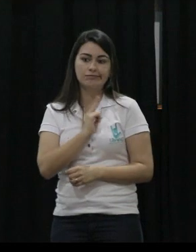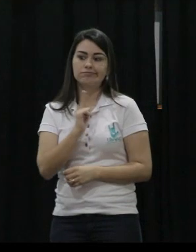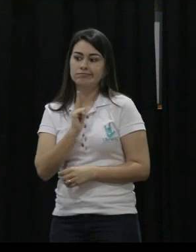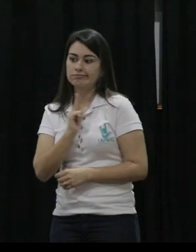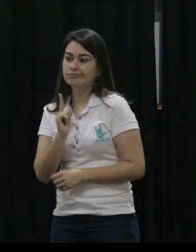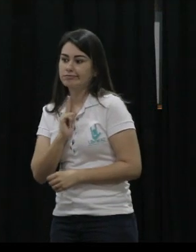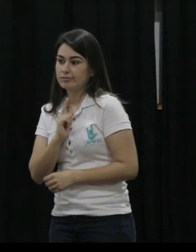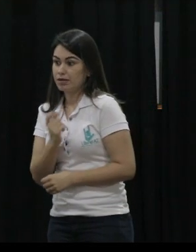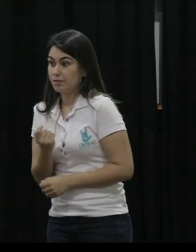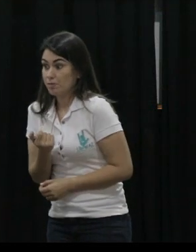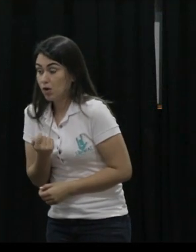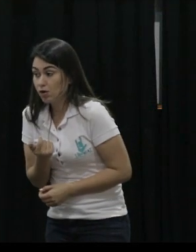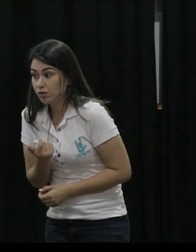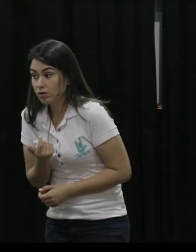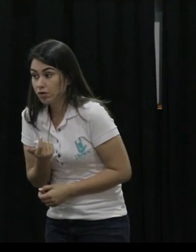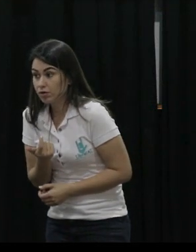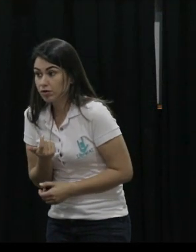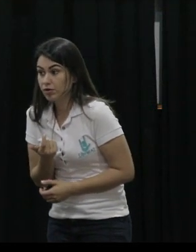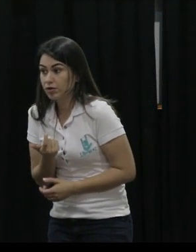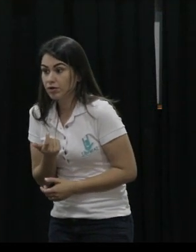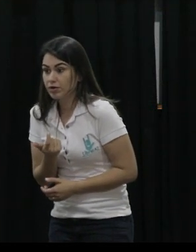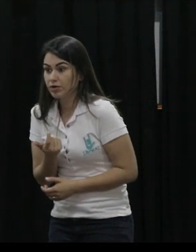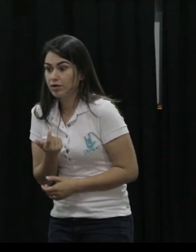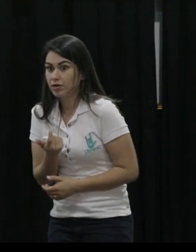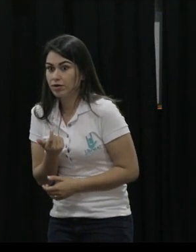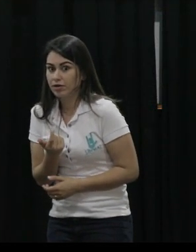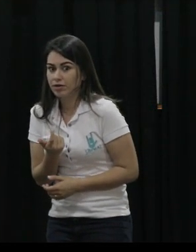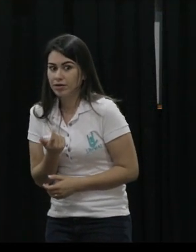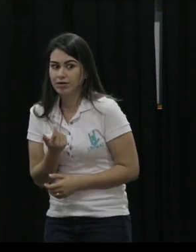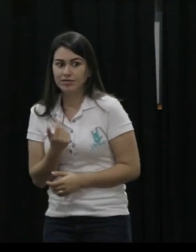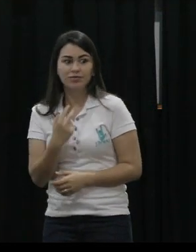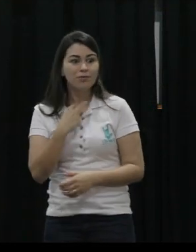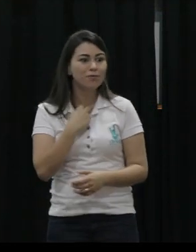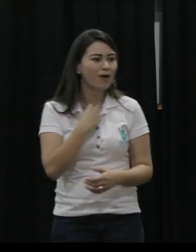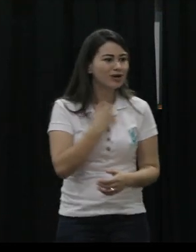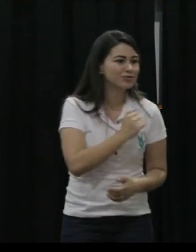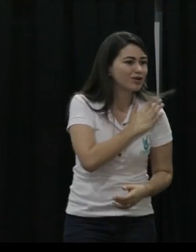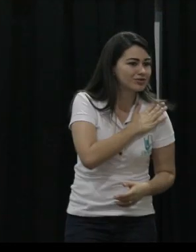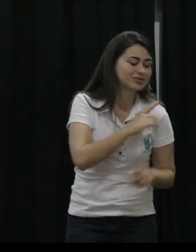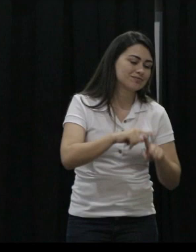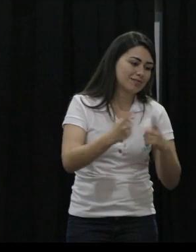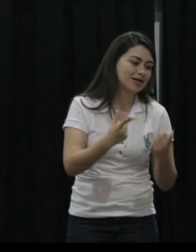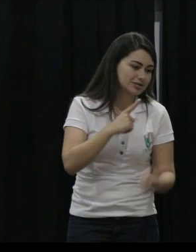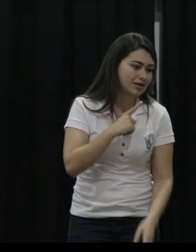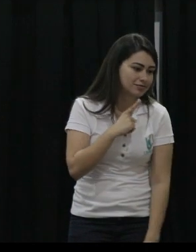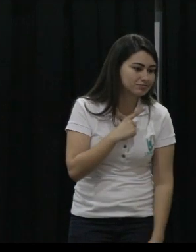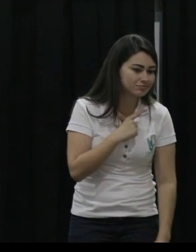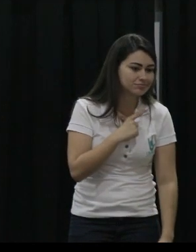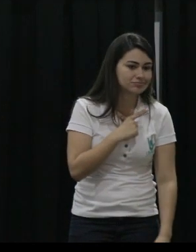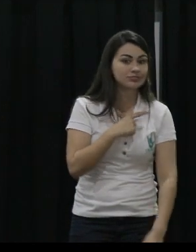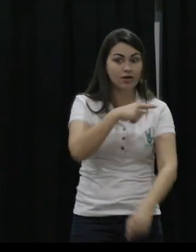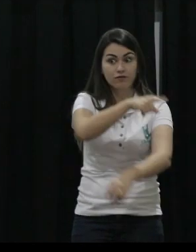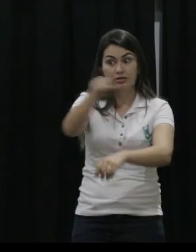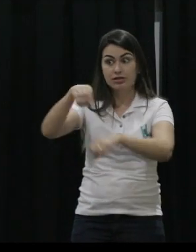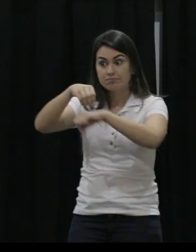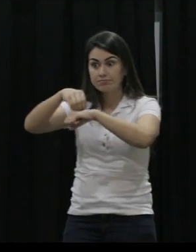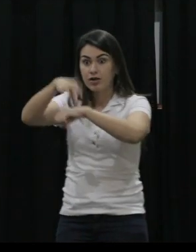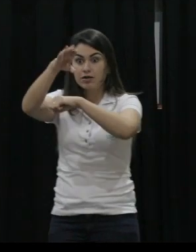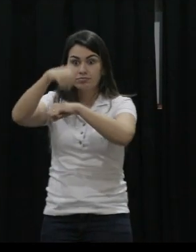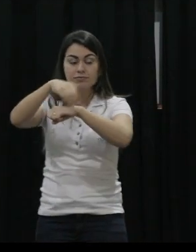Pouco? Muito? Deveria? Não. Mas tem? Tem. E aí? Concentização. É fácil?